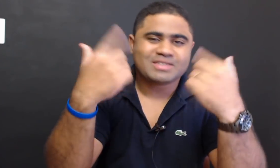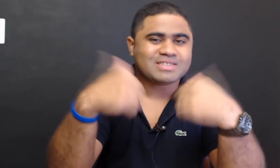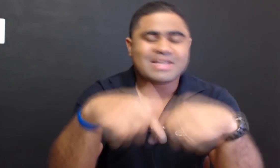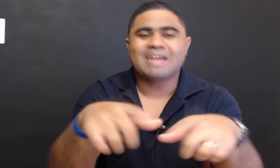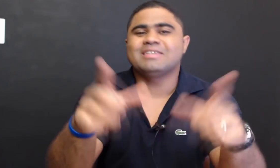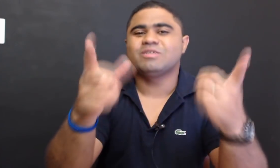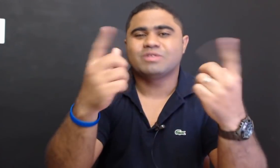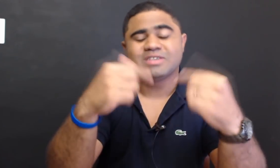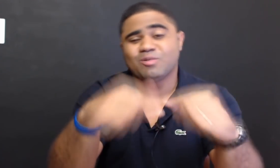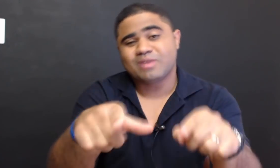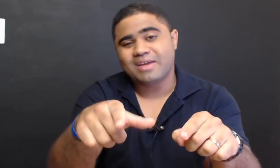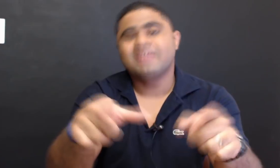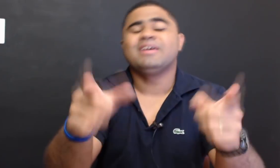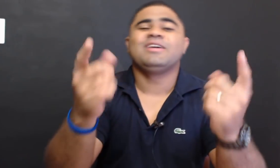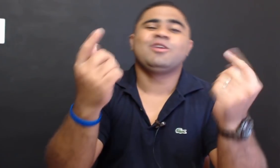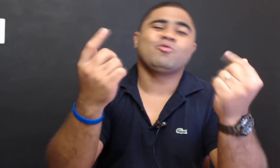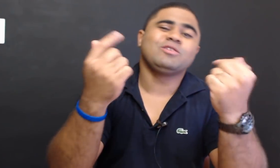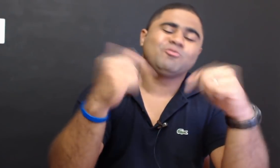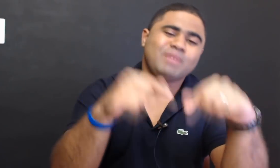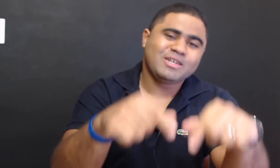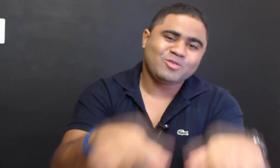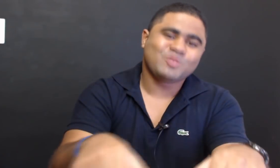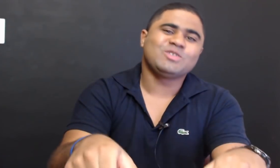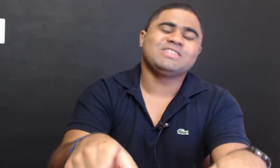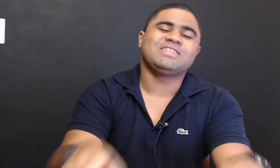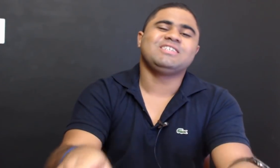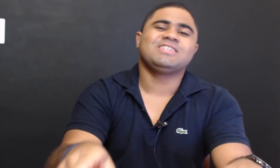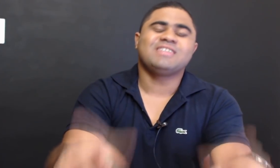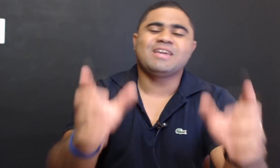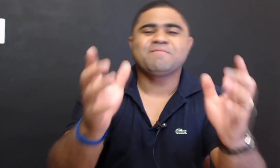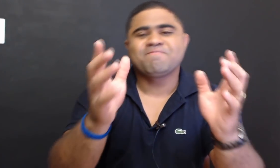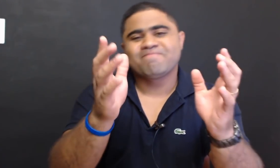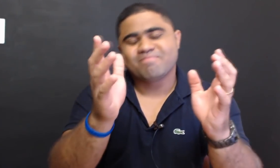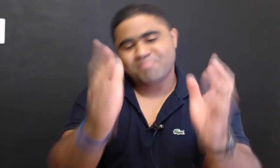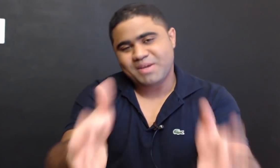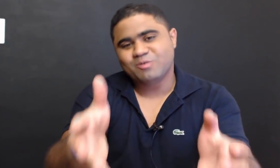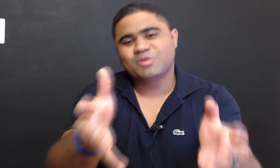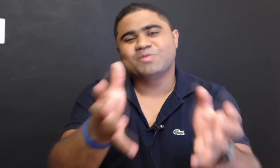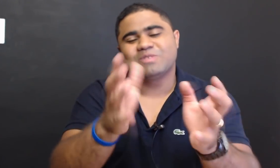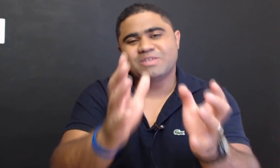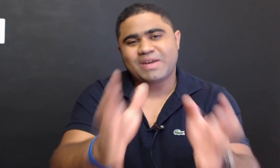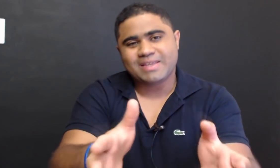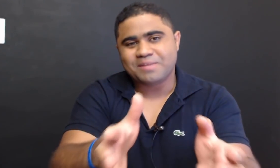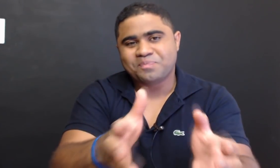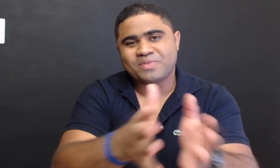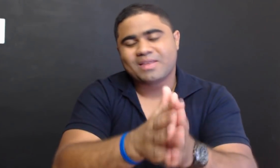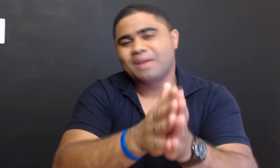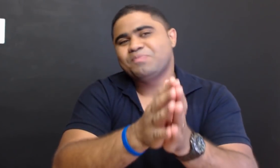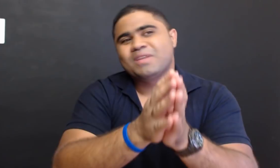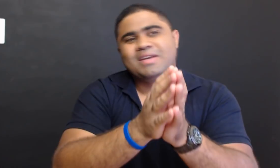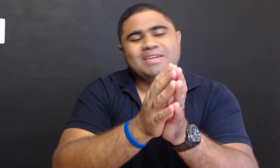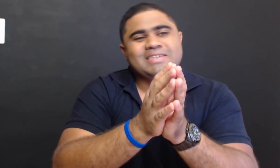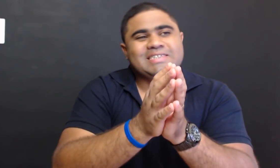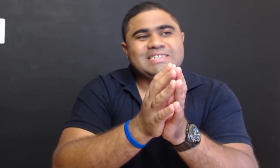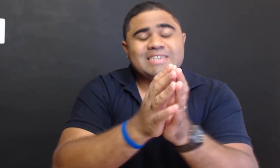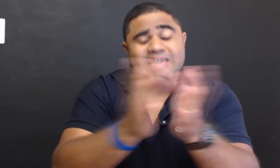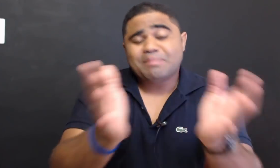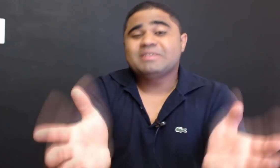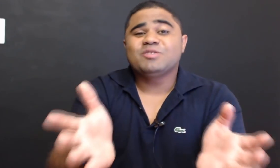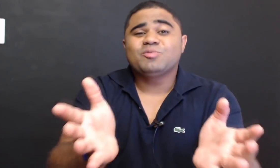necessitada, que você não tem, e quanto menos você sente que tem, menos você vai ter, e aí é preciso